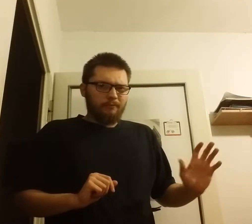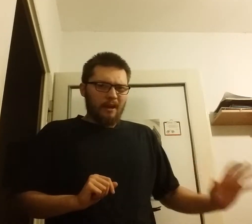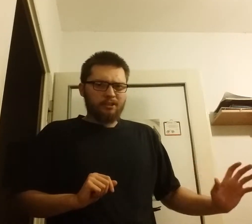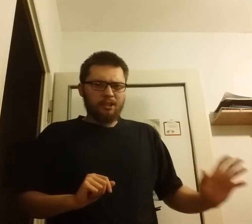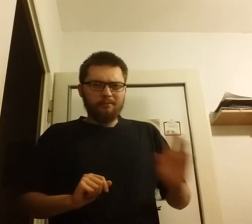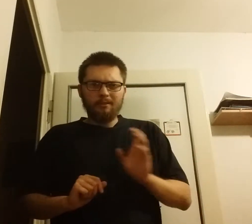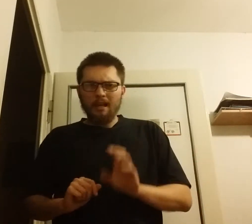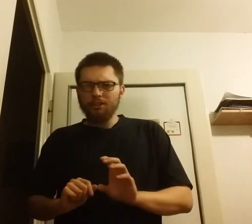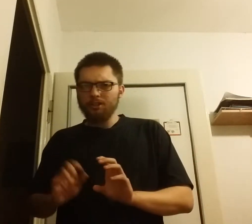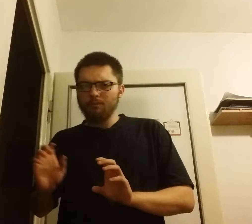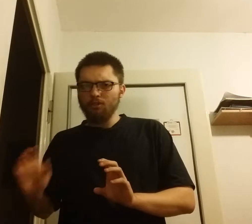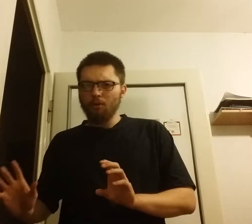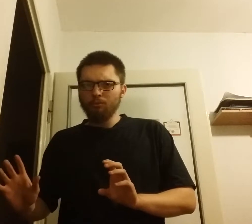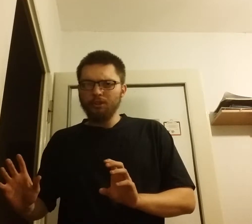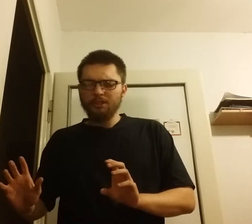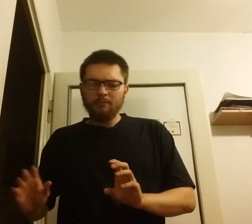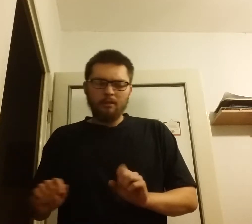faszyzm i nazizm i komunizm